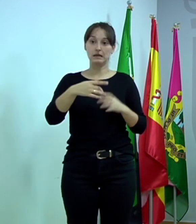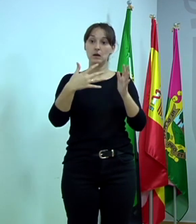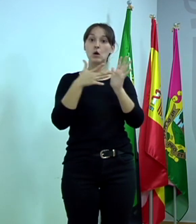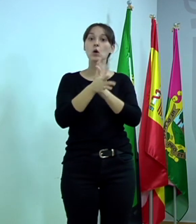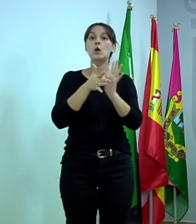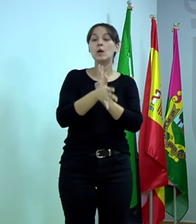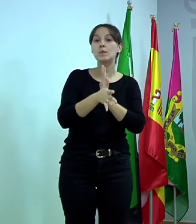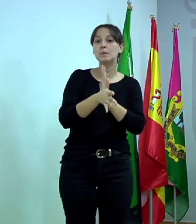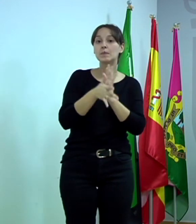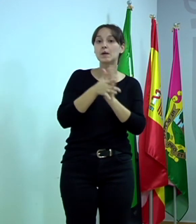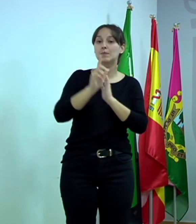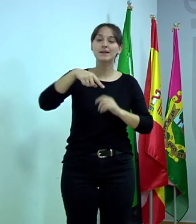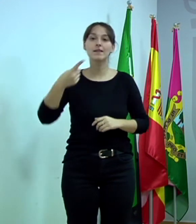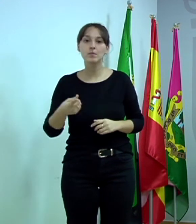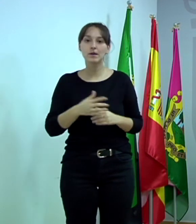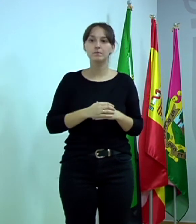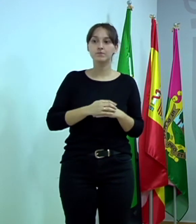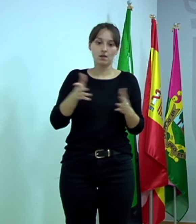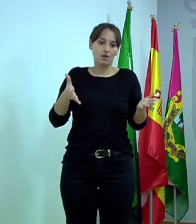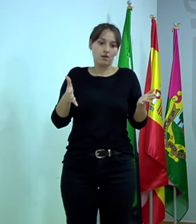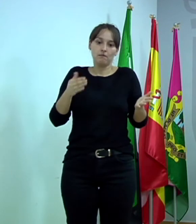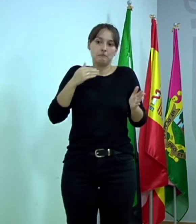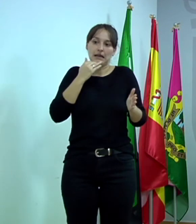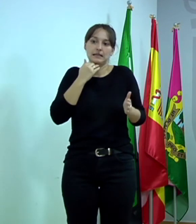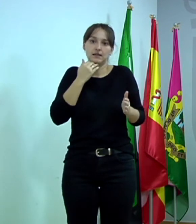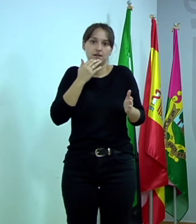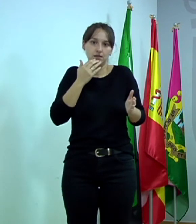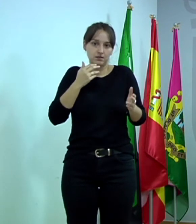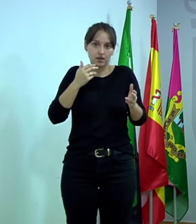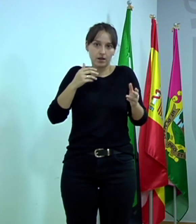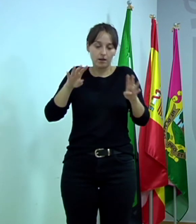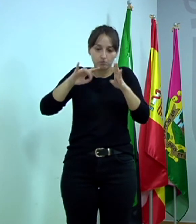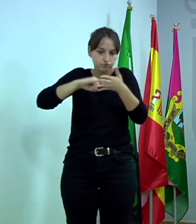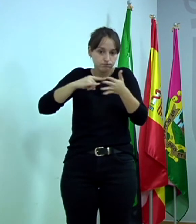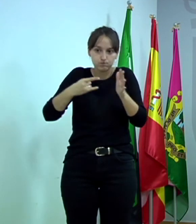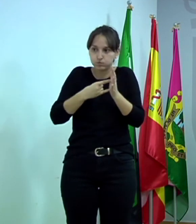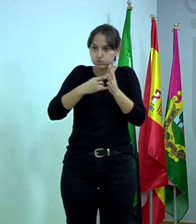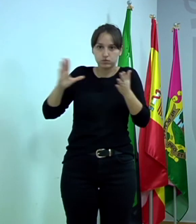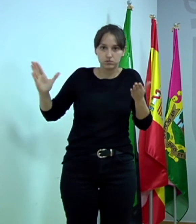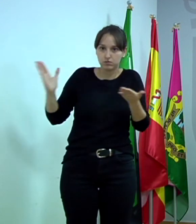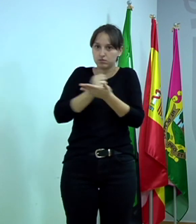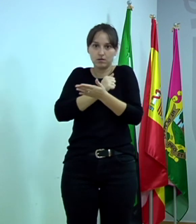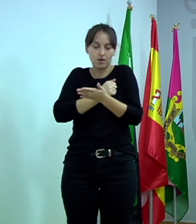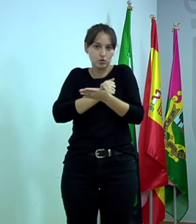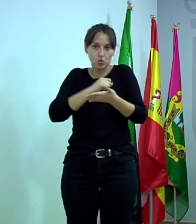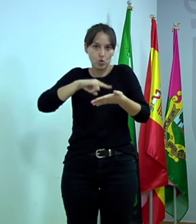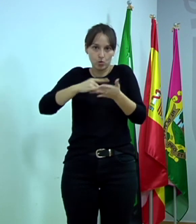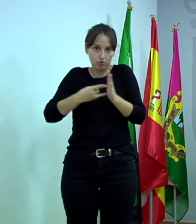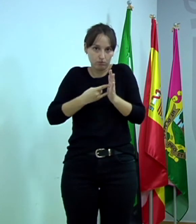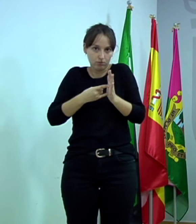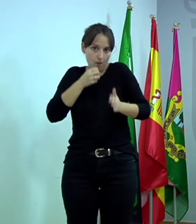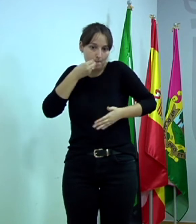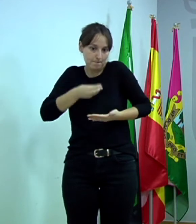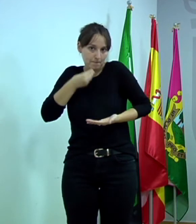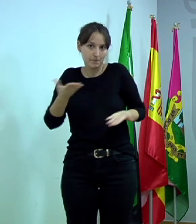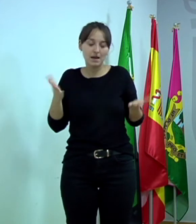Está prácticamente cerrado, pero nos quedan a nosotros los pequeños ajustes que hay que hacer ahí, que tenemos